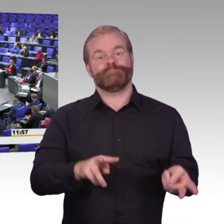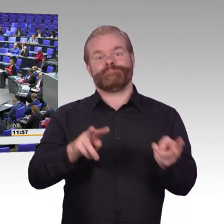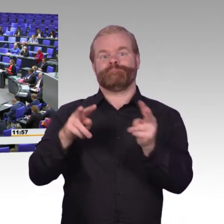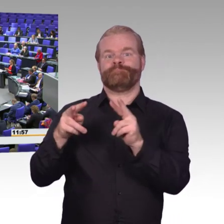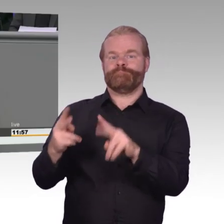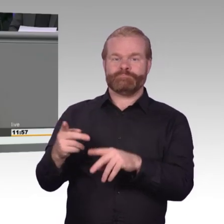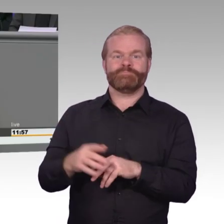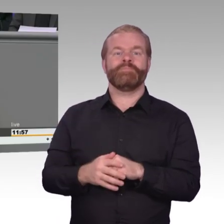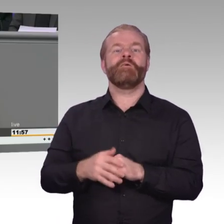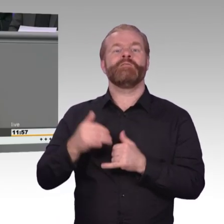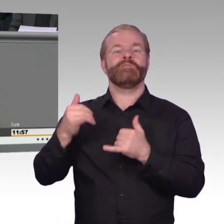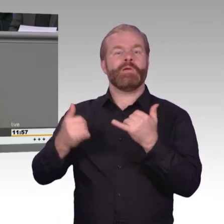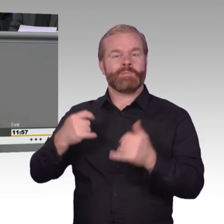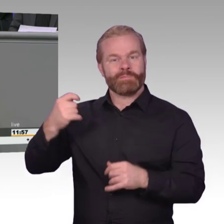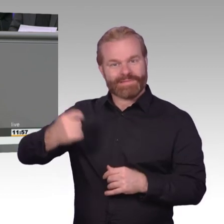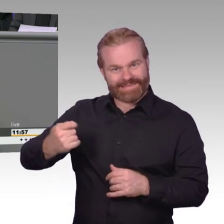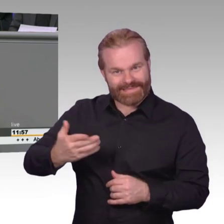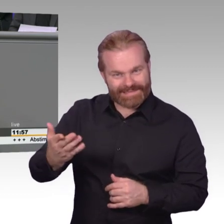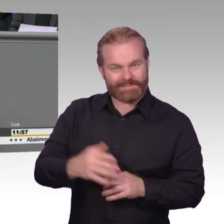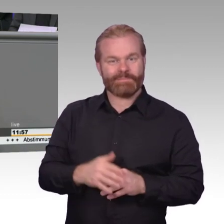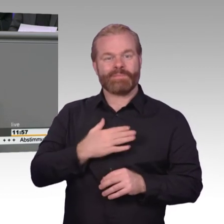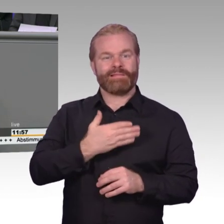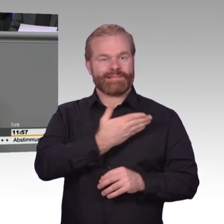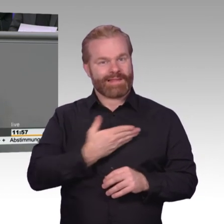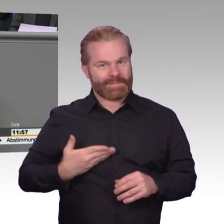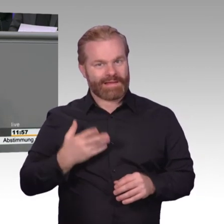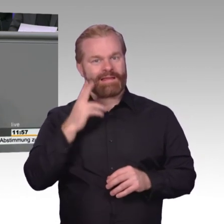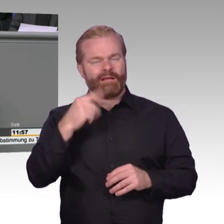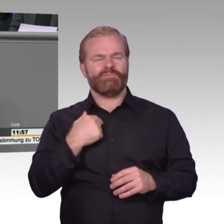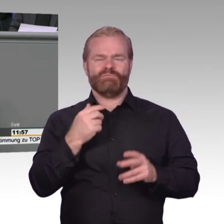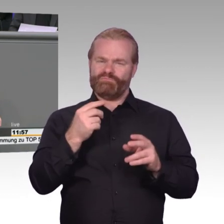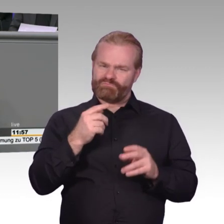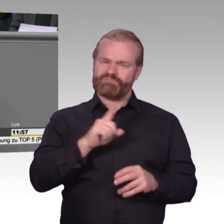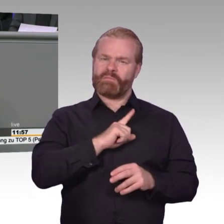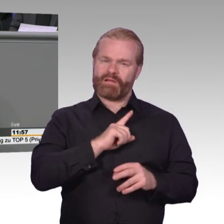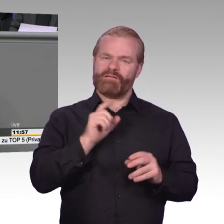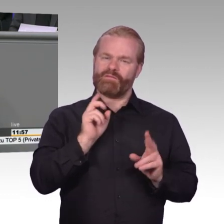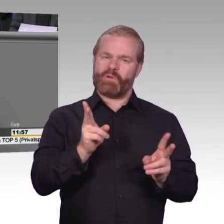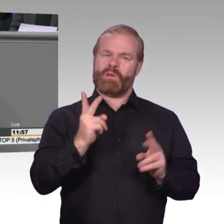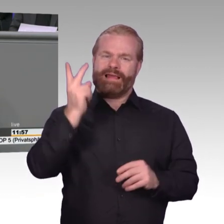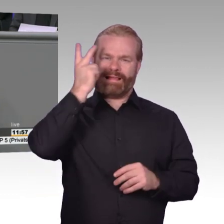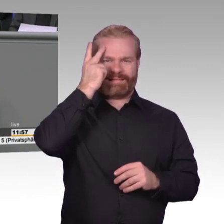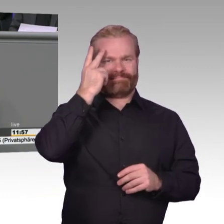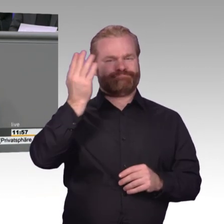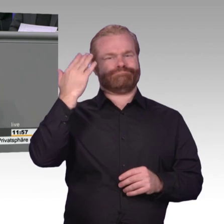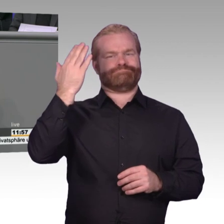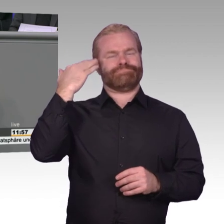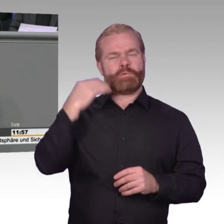Bundestag eingeladen und auch immer wieder das Recht auf verschlüsselte Kommunikation gefordert. Er hat bei dem